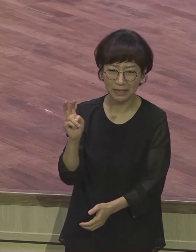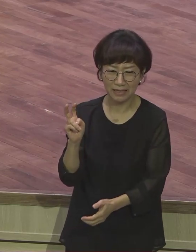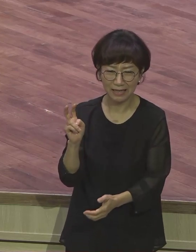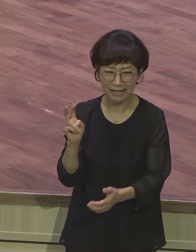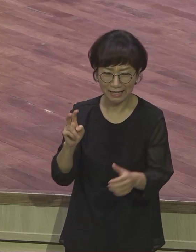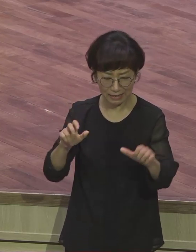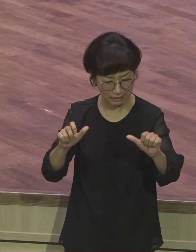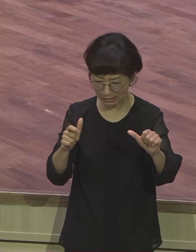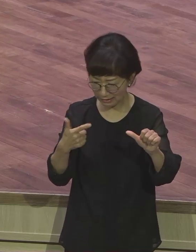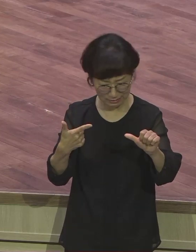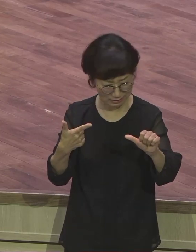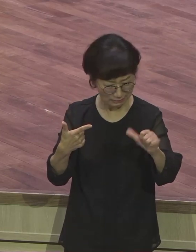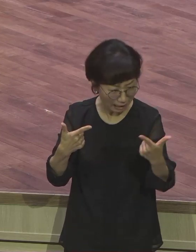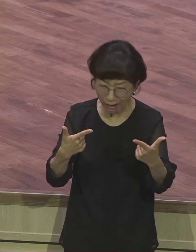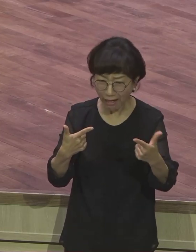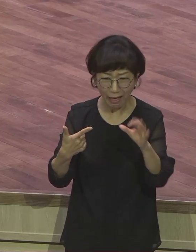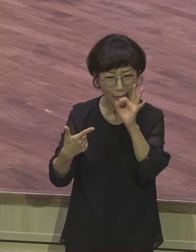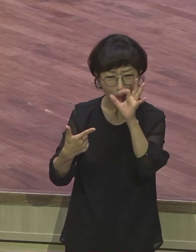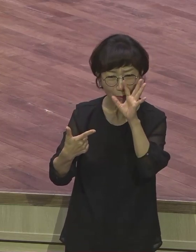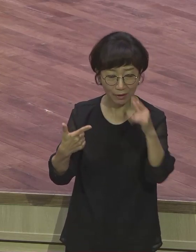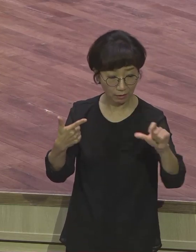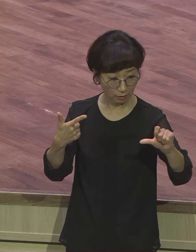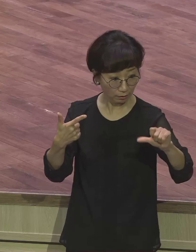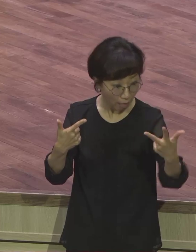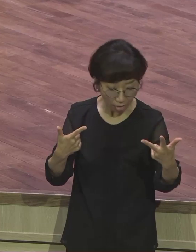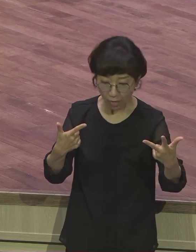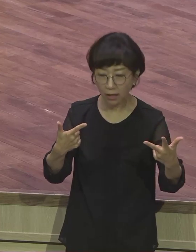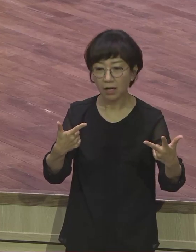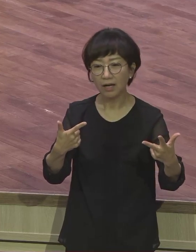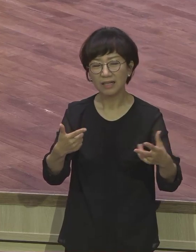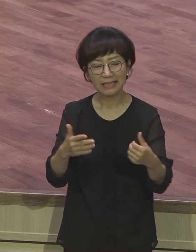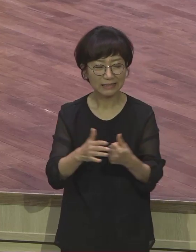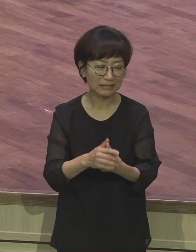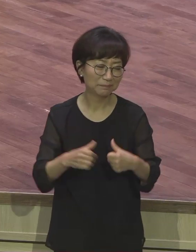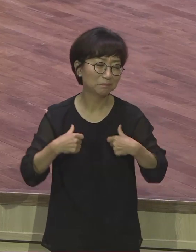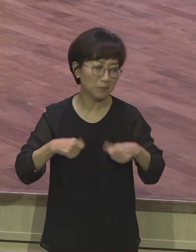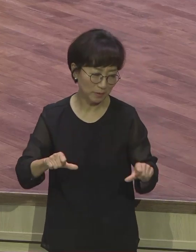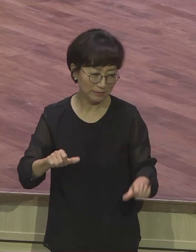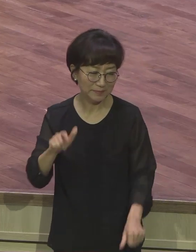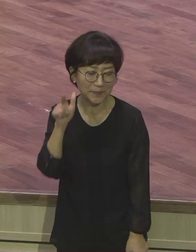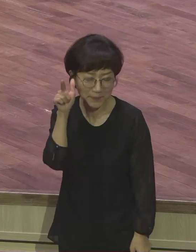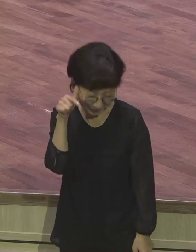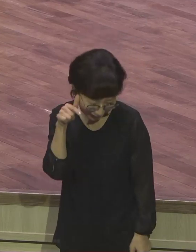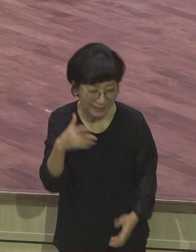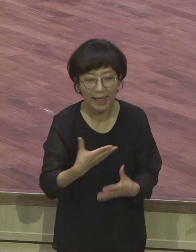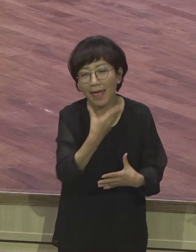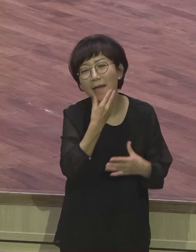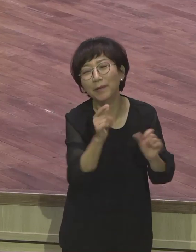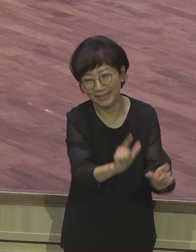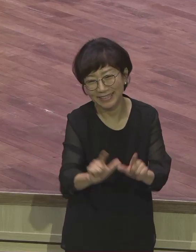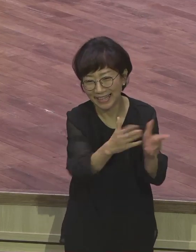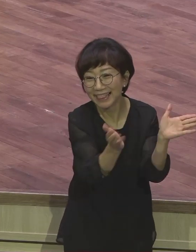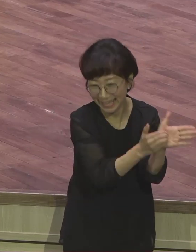아닌 것 같다. 살자. 이래가지고 그냥 행복하게 살았다는 얘기예요. 제가 왜 말씀드렸냐